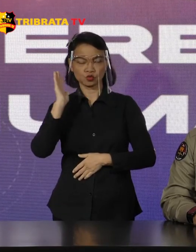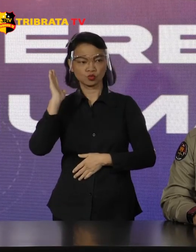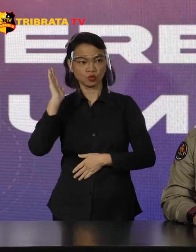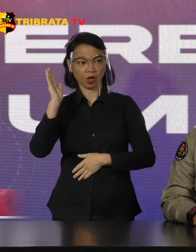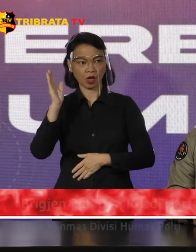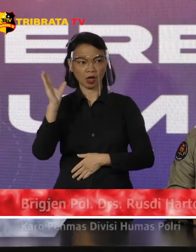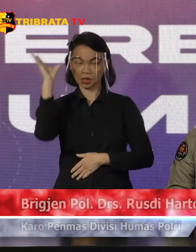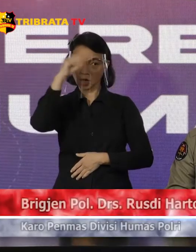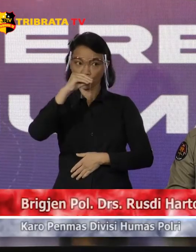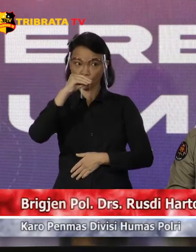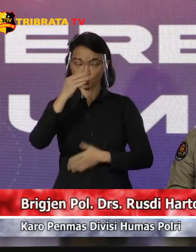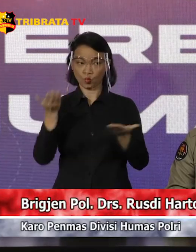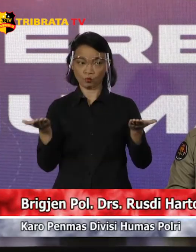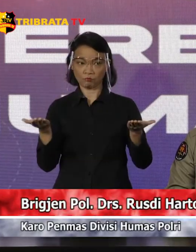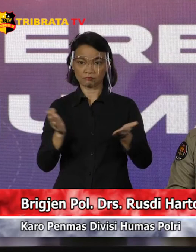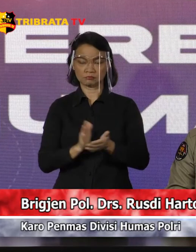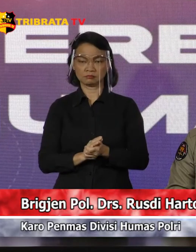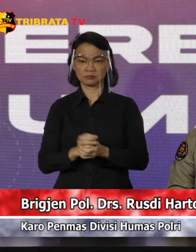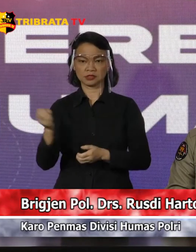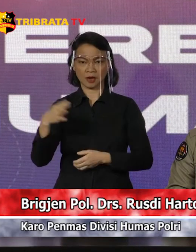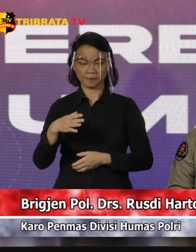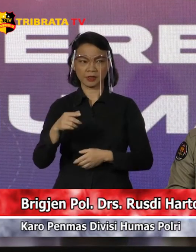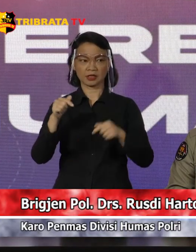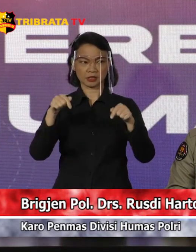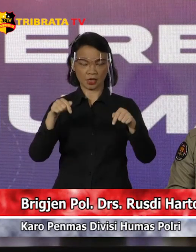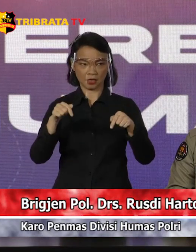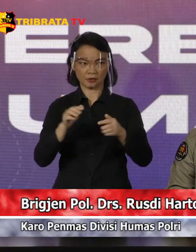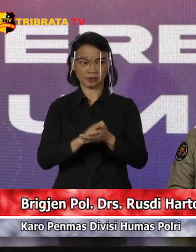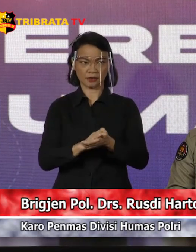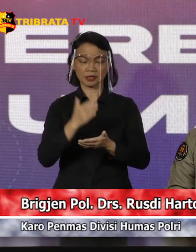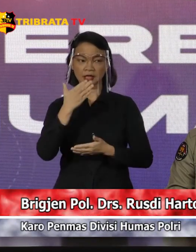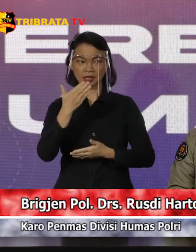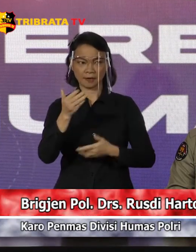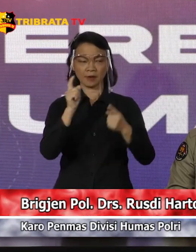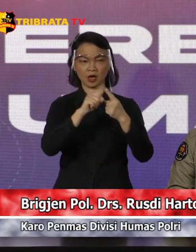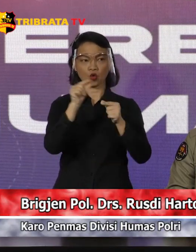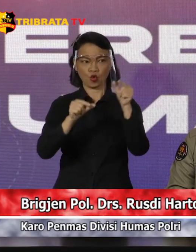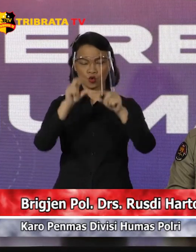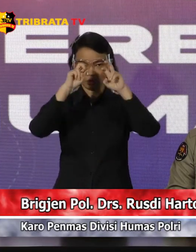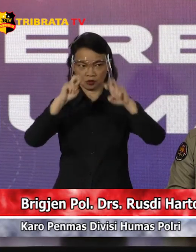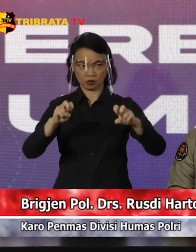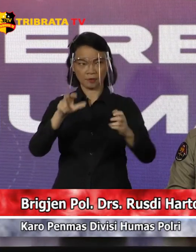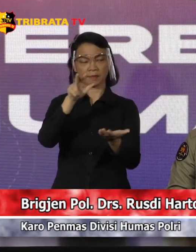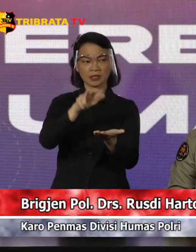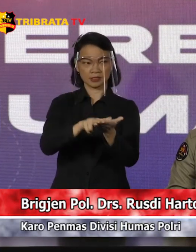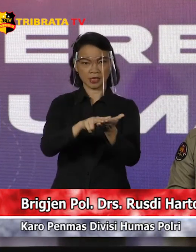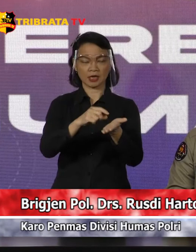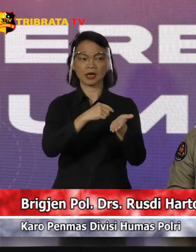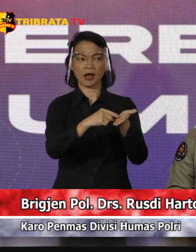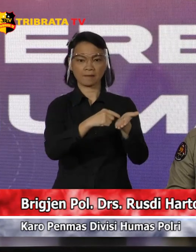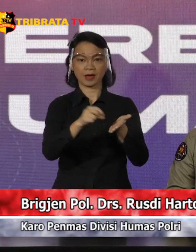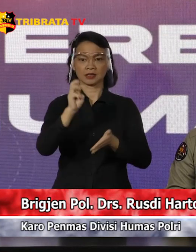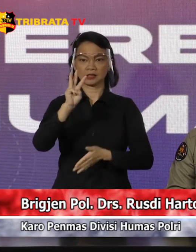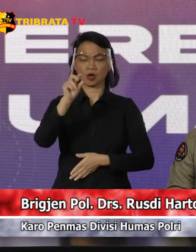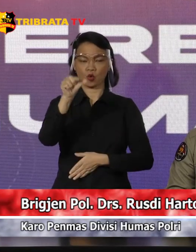Sampai sekarang masih di penyidik, nanti kita tanyakan pada penyidik untuk kepastian daripada tiga perlapor itu